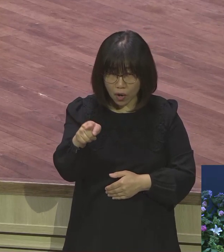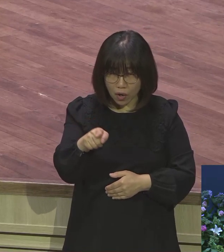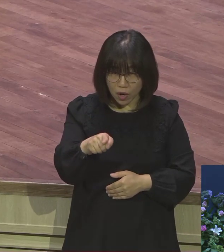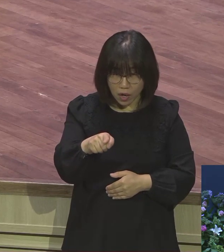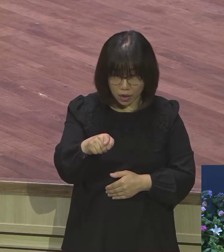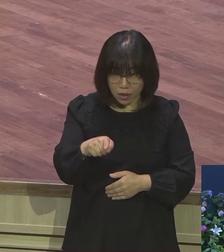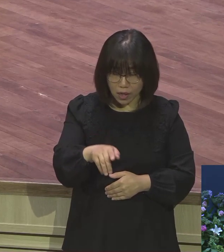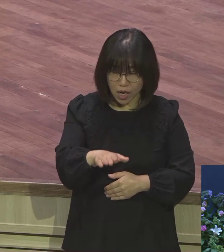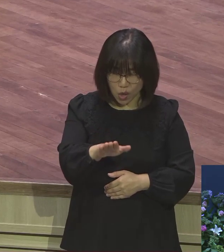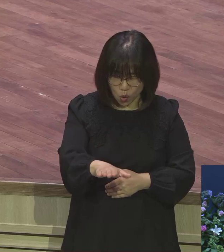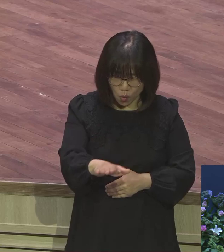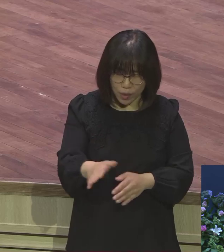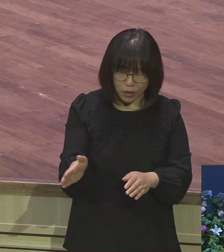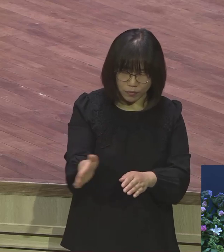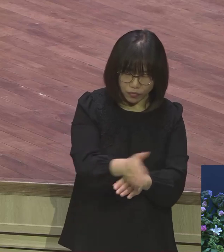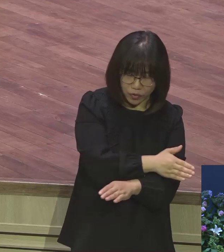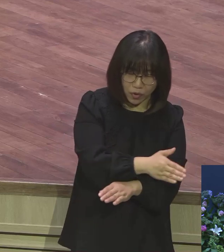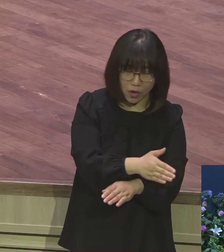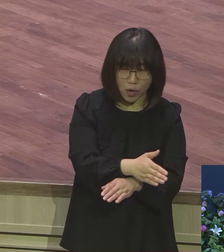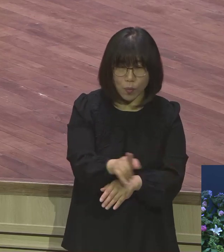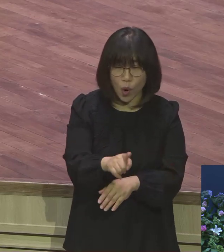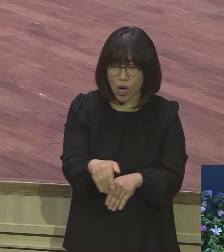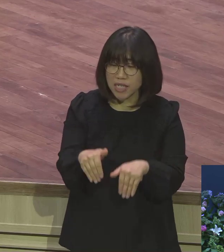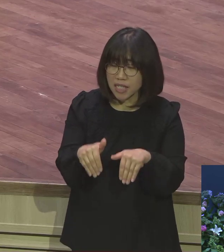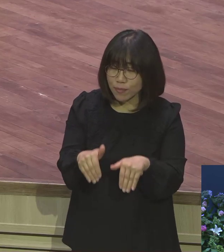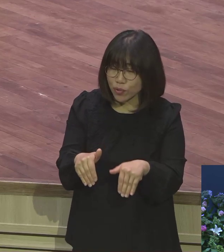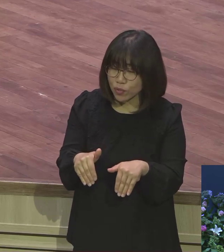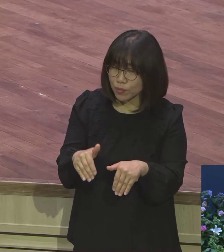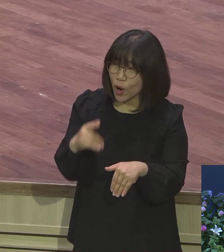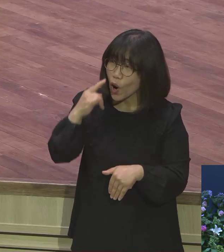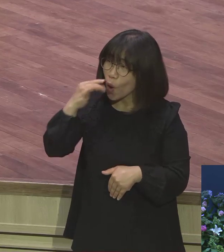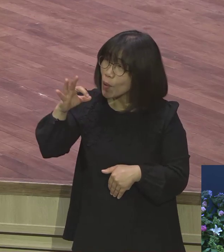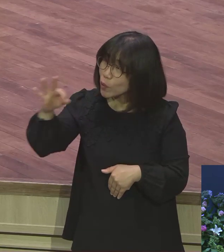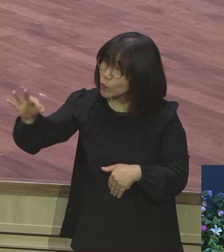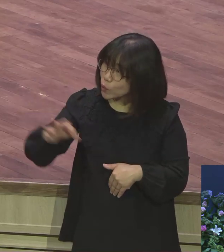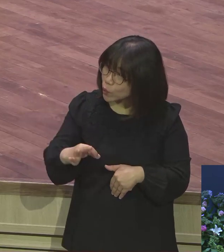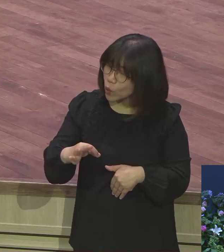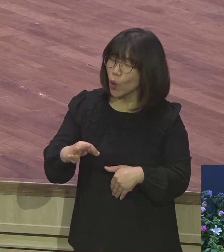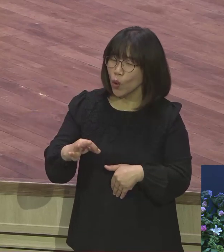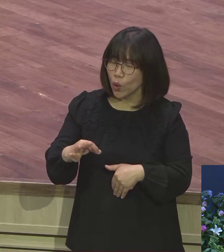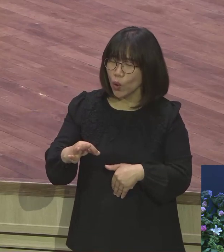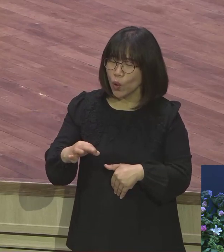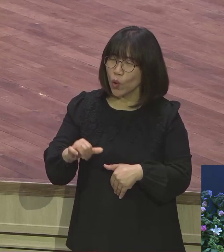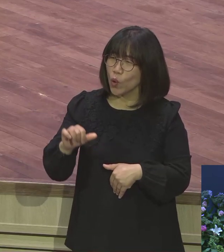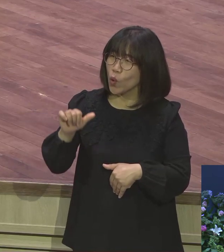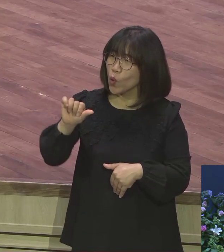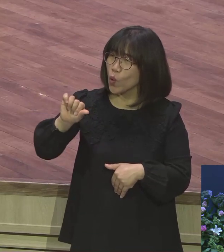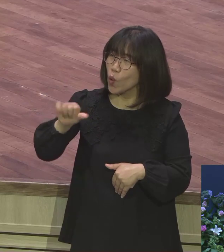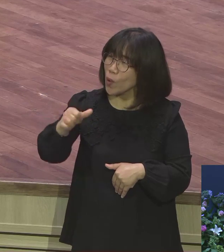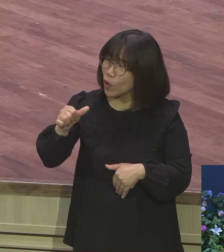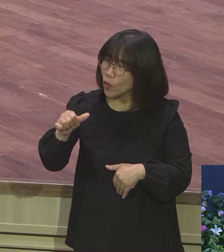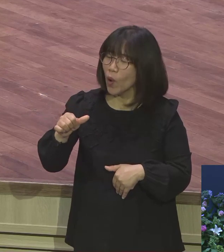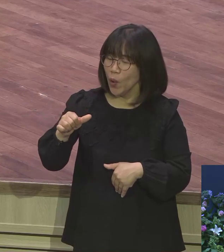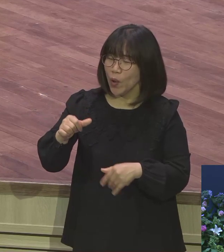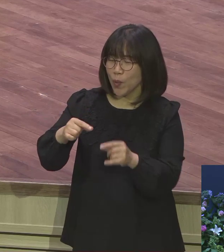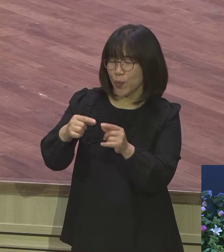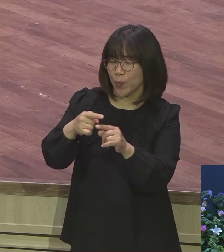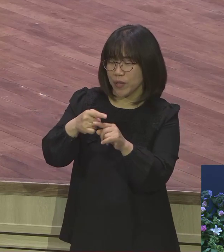초등학생 때 신부를 많이 하고 5불 주니까 5센터 하나 11조 어렸을 때부터 그렇게 하나님